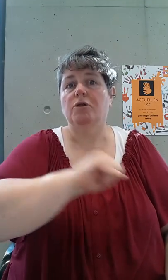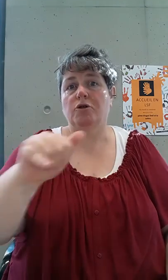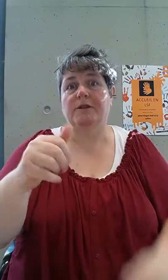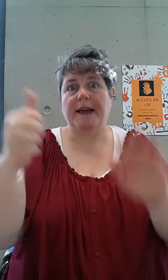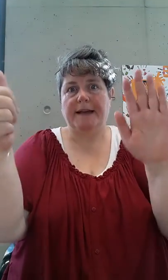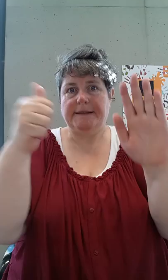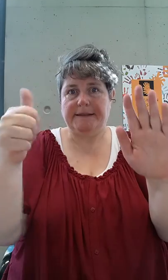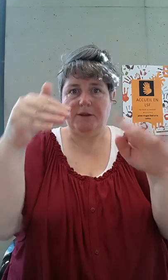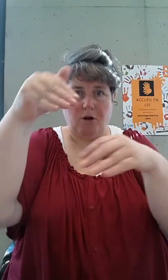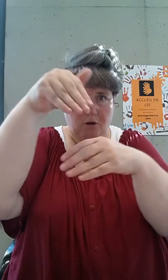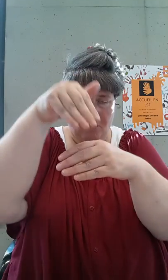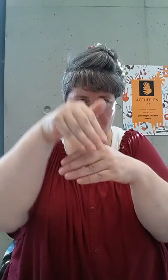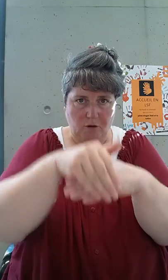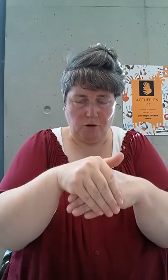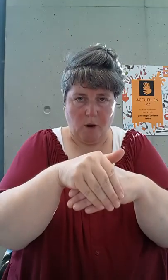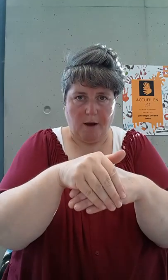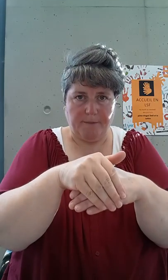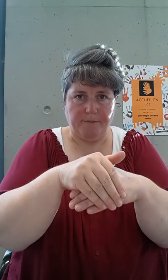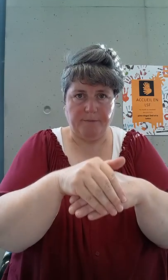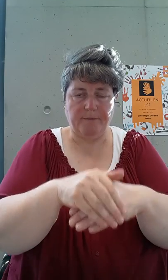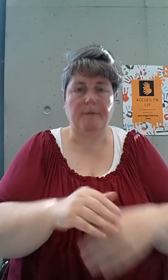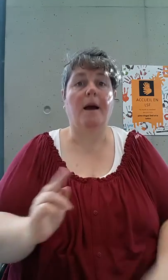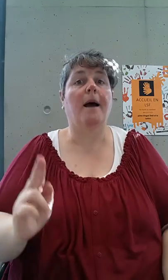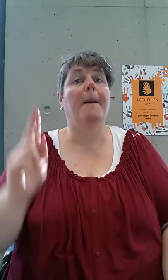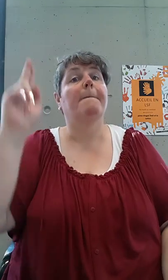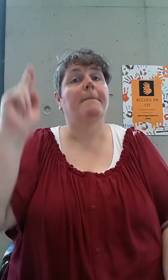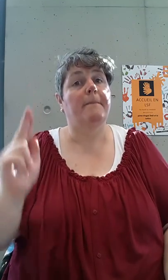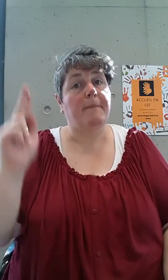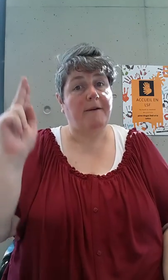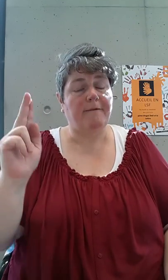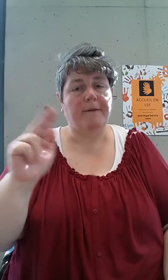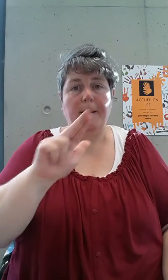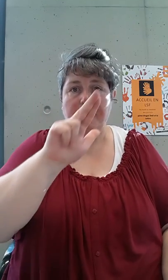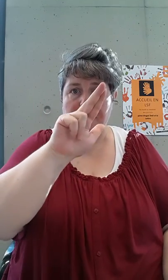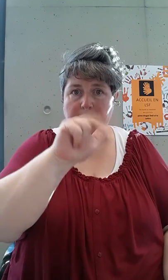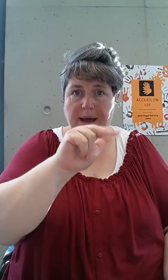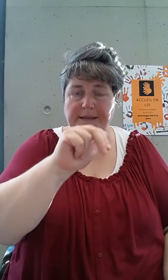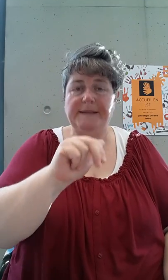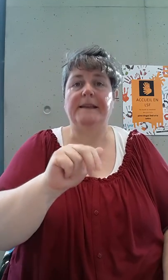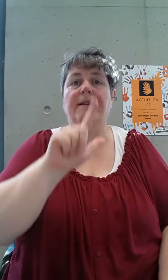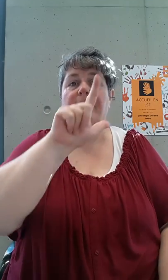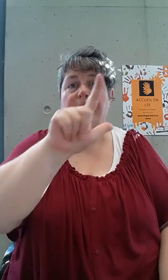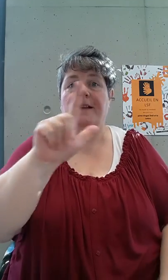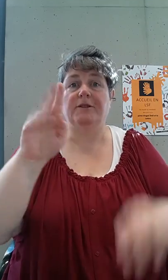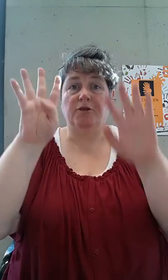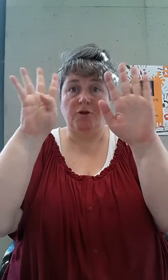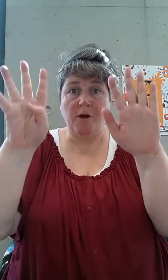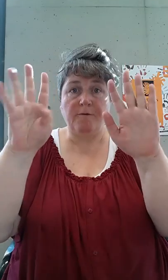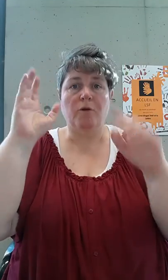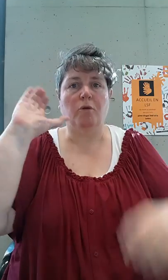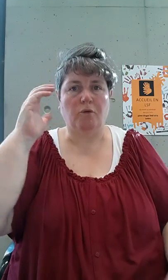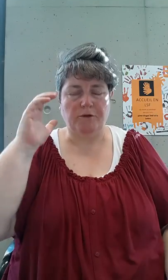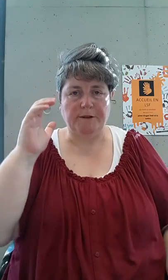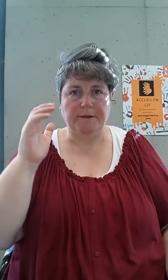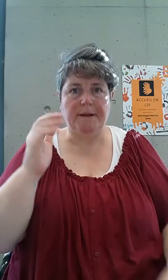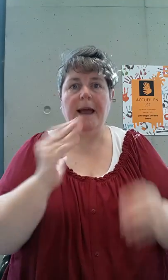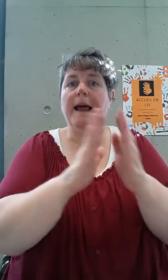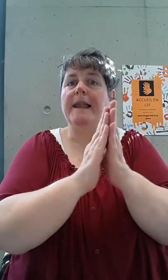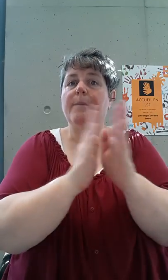Jusqu'à 6h Le soir Passe Mardi 22 19 août La